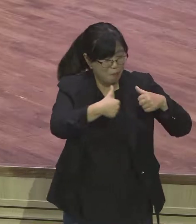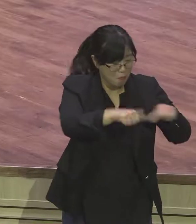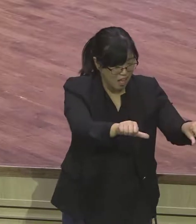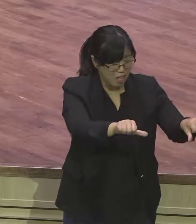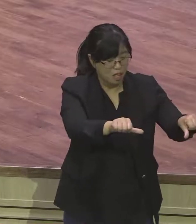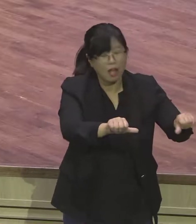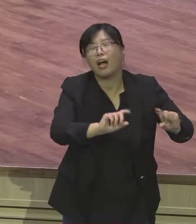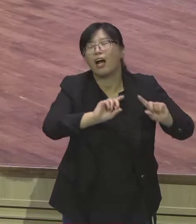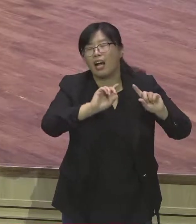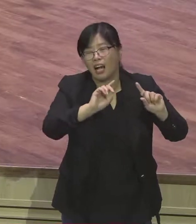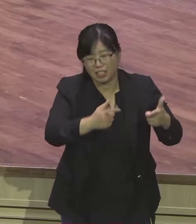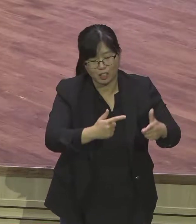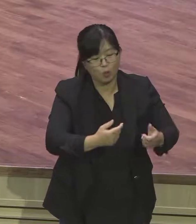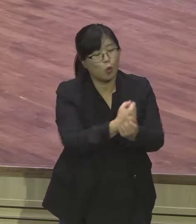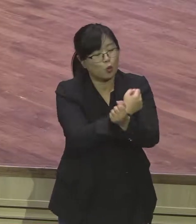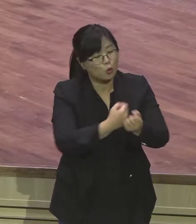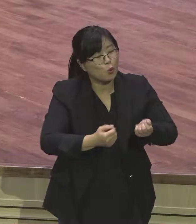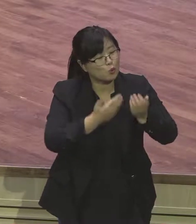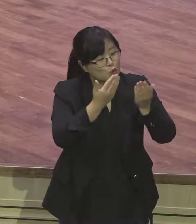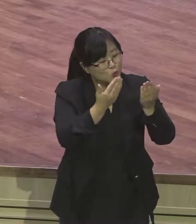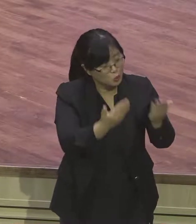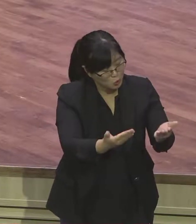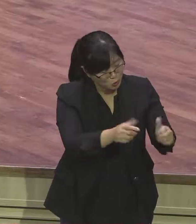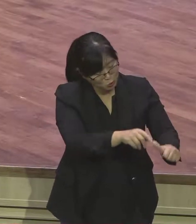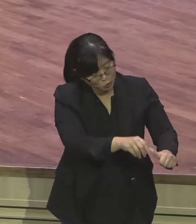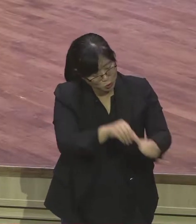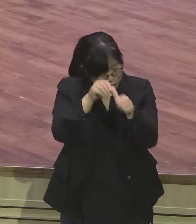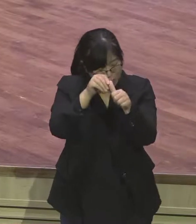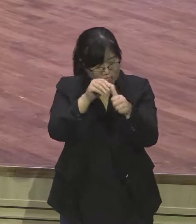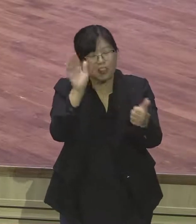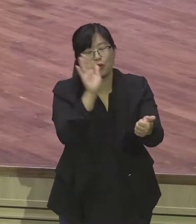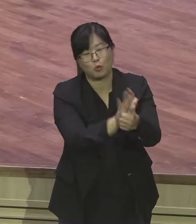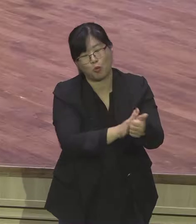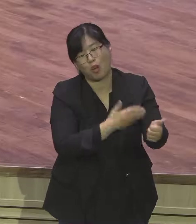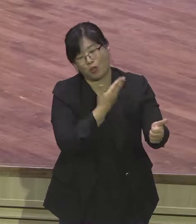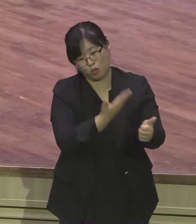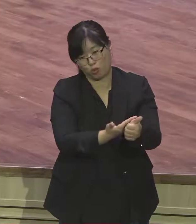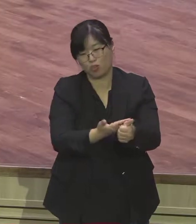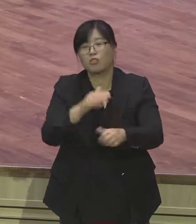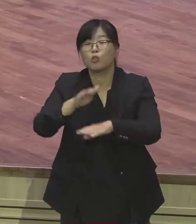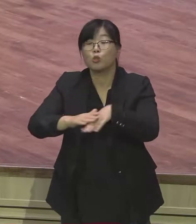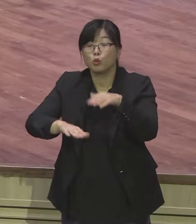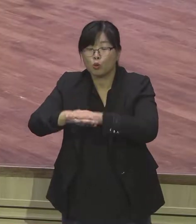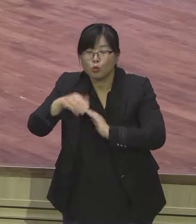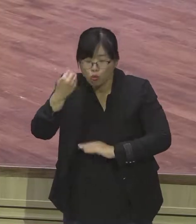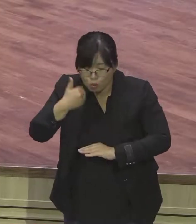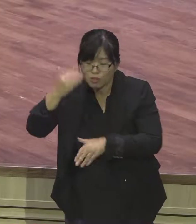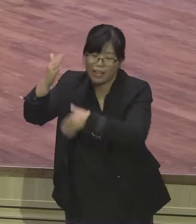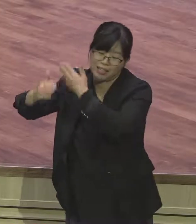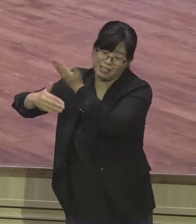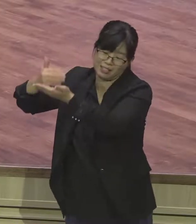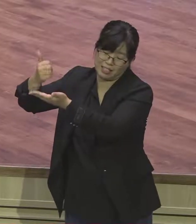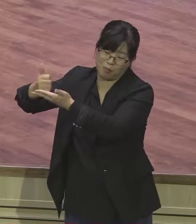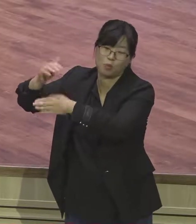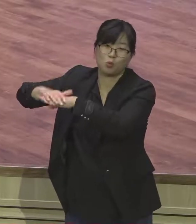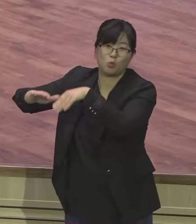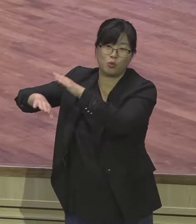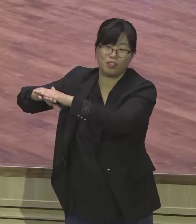우리를 날마다 변하시고 성장하시고 성숙시키는 손이 바로 하나님의 손입니다 신앙생활을요